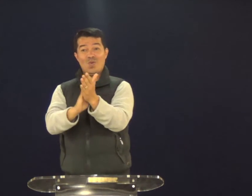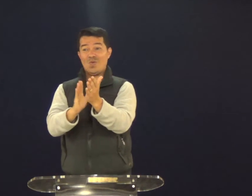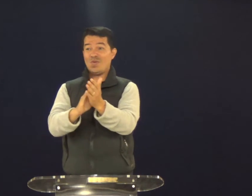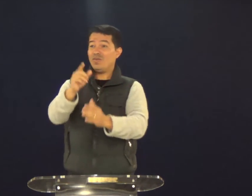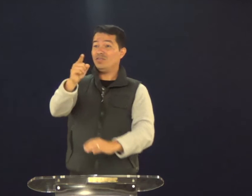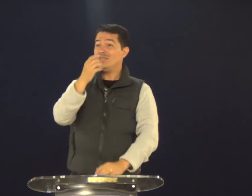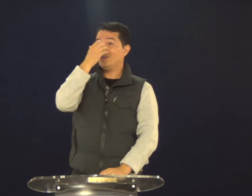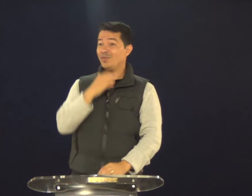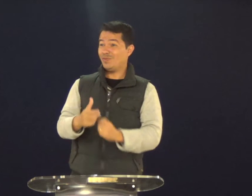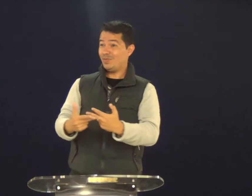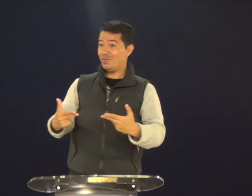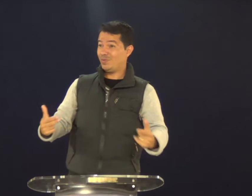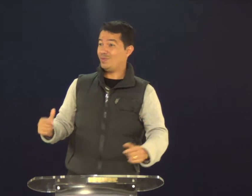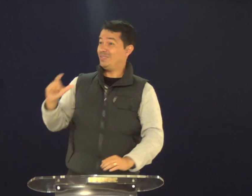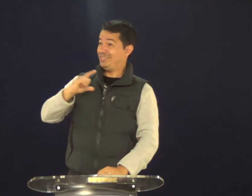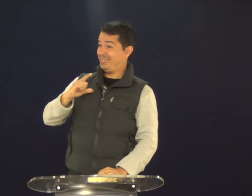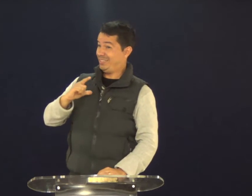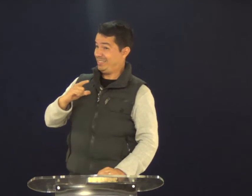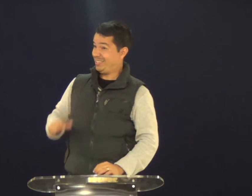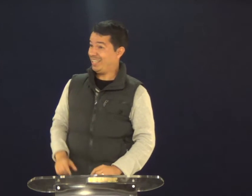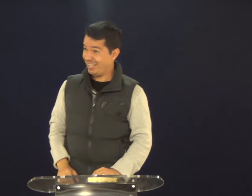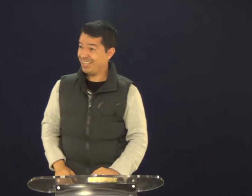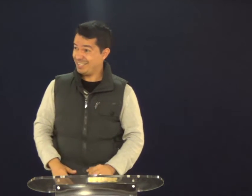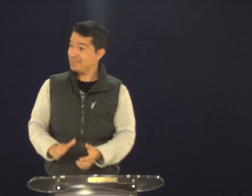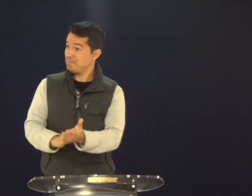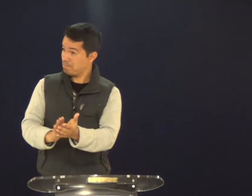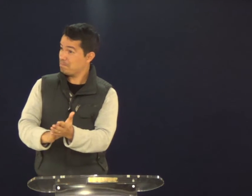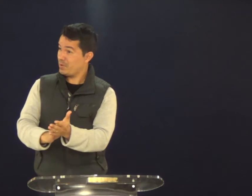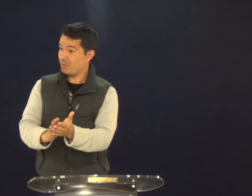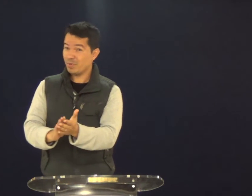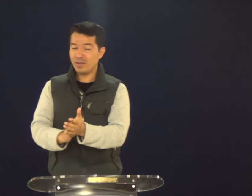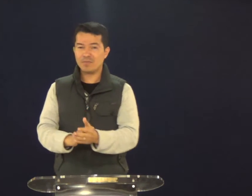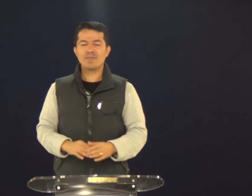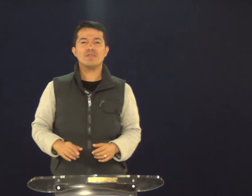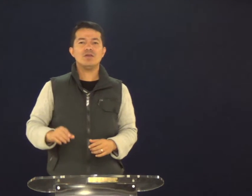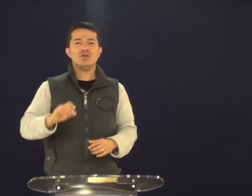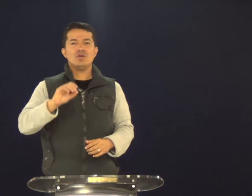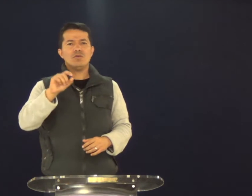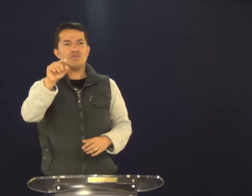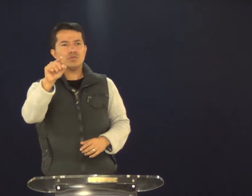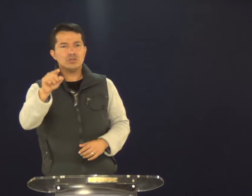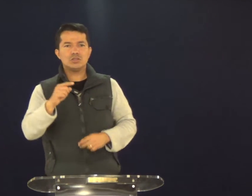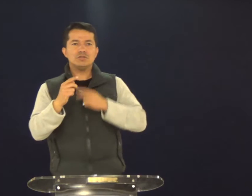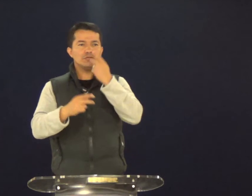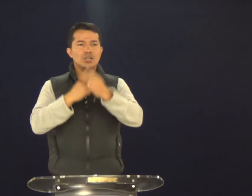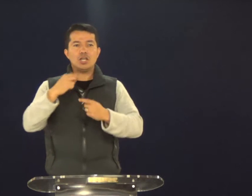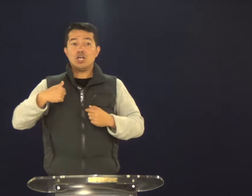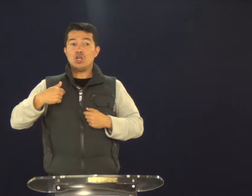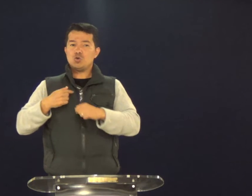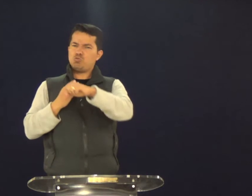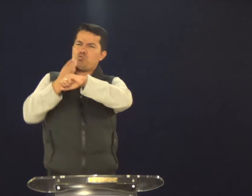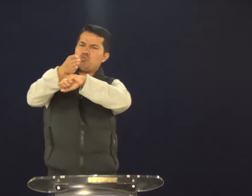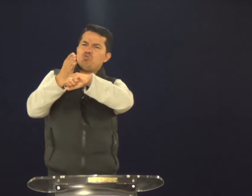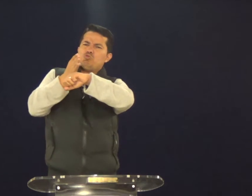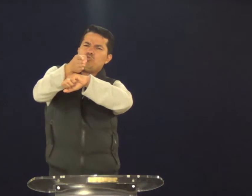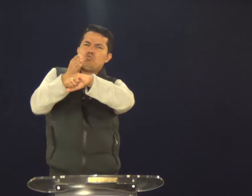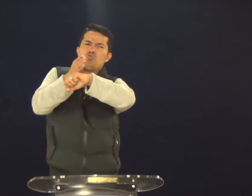Eu te digo, parabéns. Isso, você tem esse fruto. Ok. Você fala para mim,